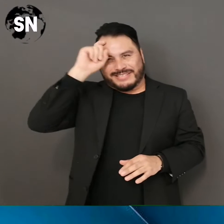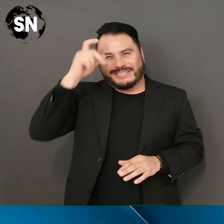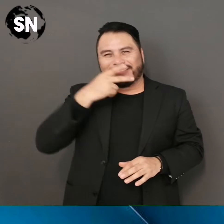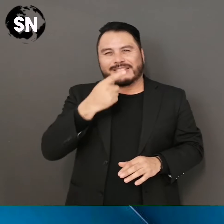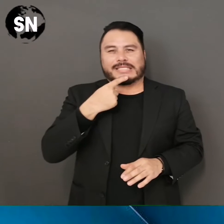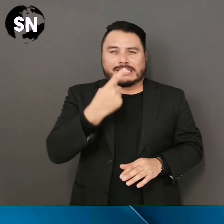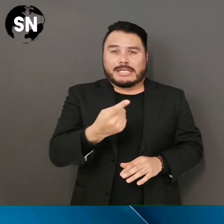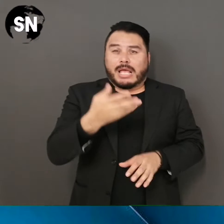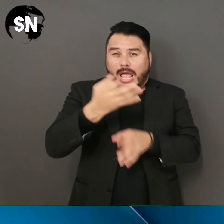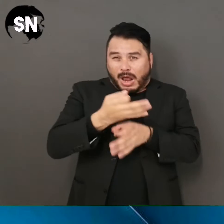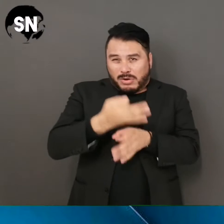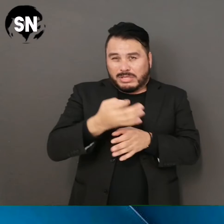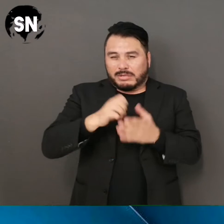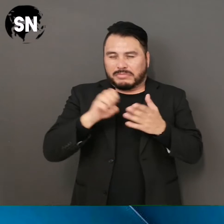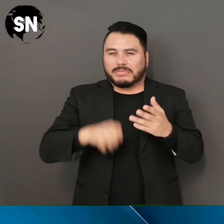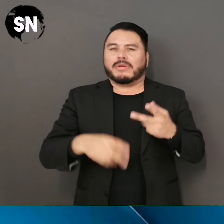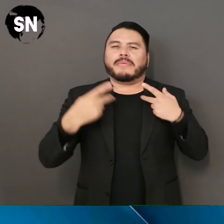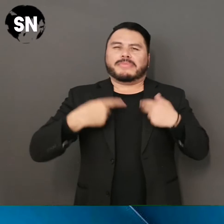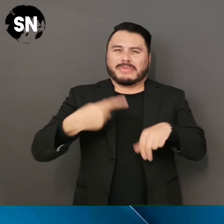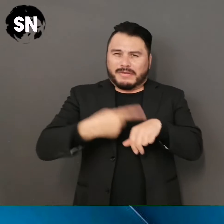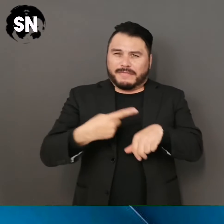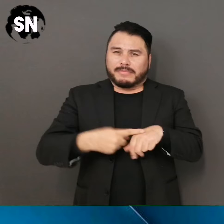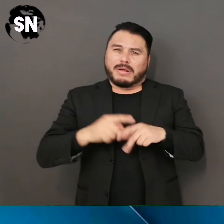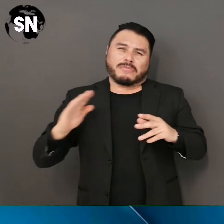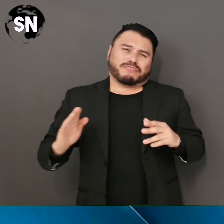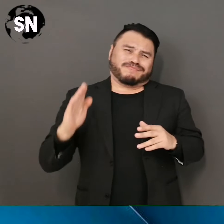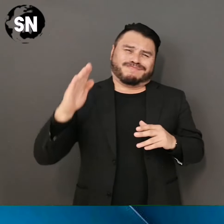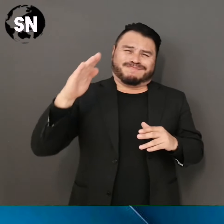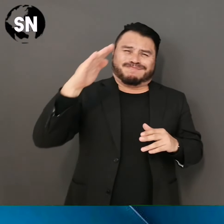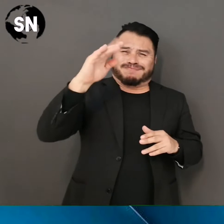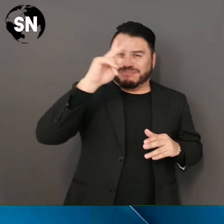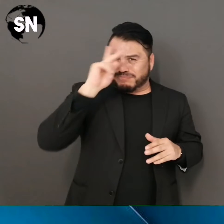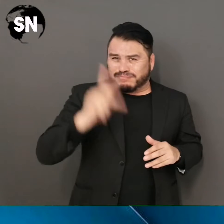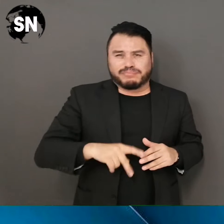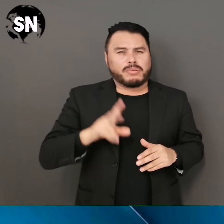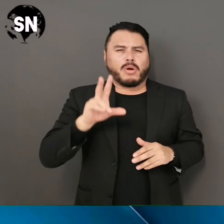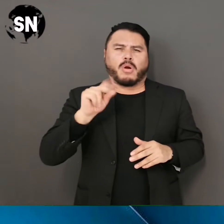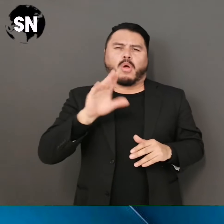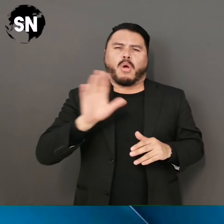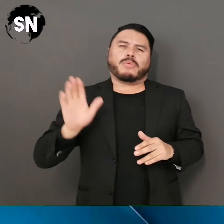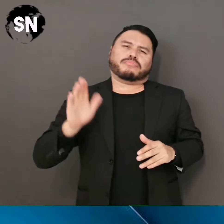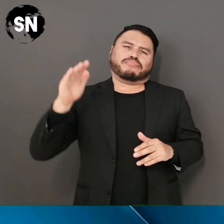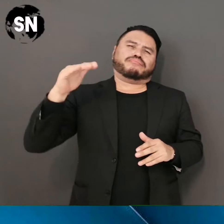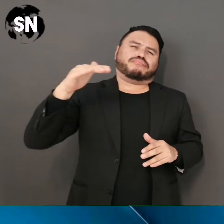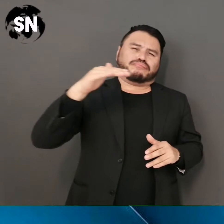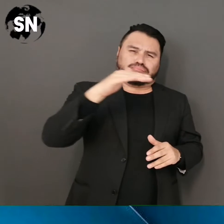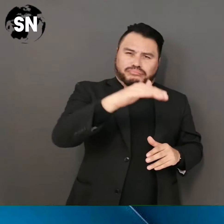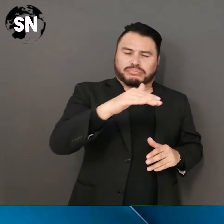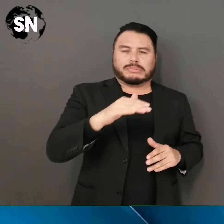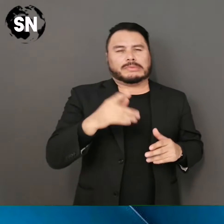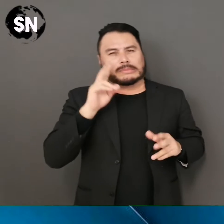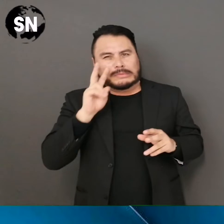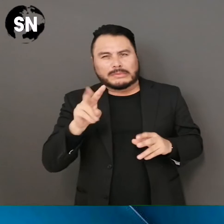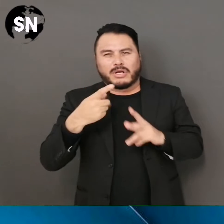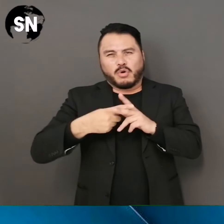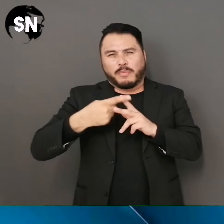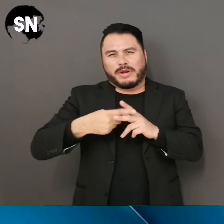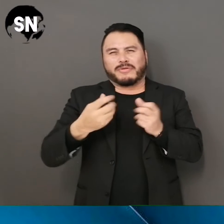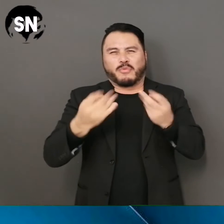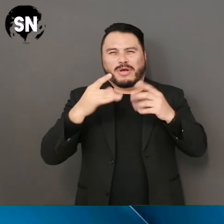pronunciada. Los números son alentadores, dijo. Tenemos todavía una muy amplia capacidad de respuesta. Eso